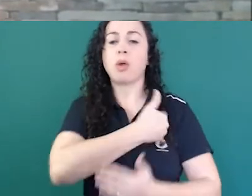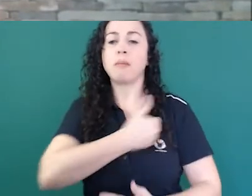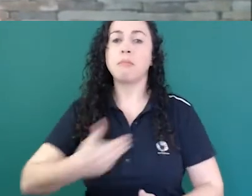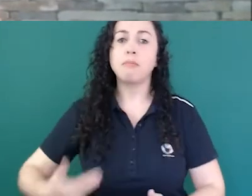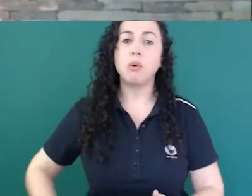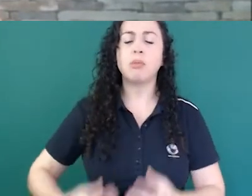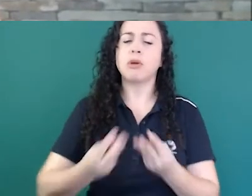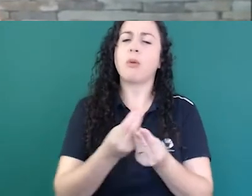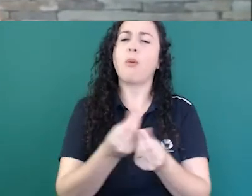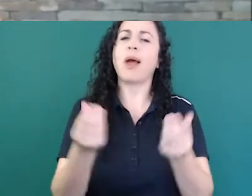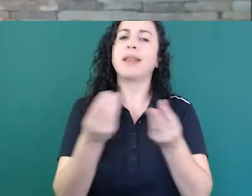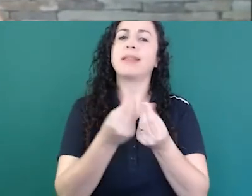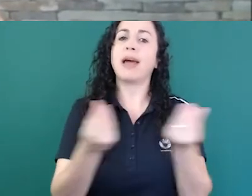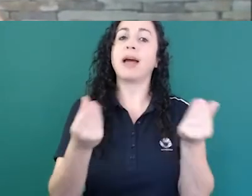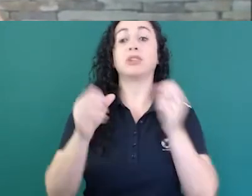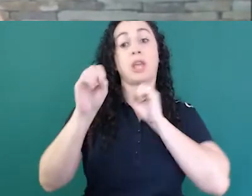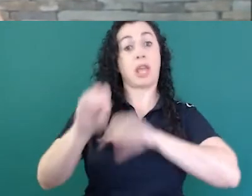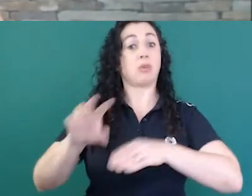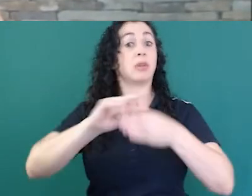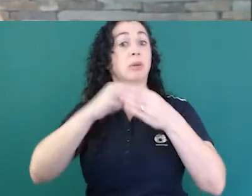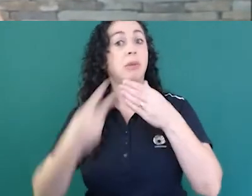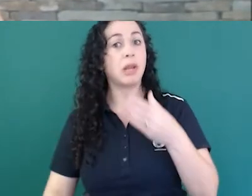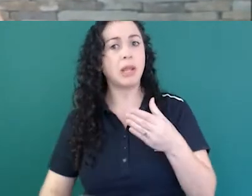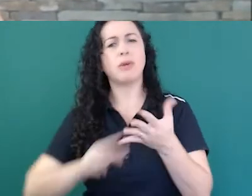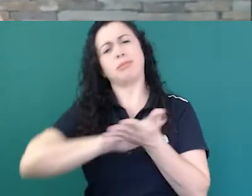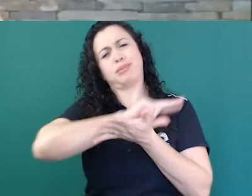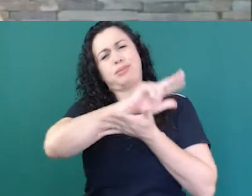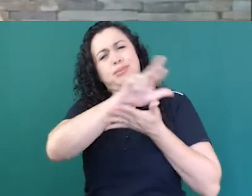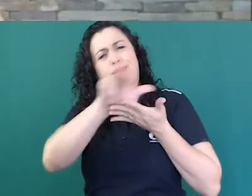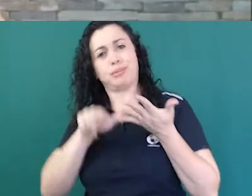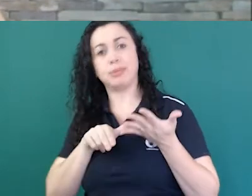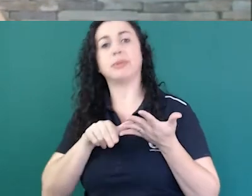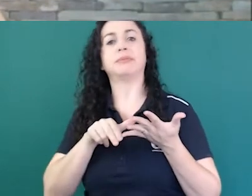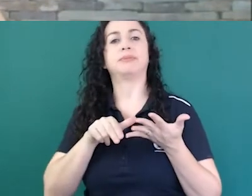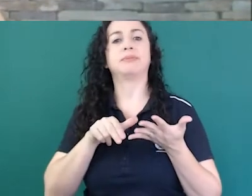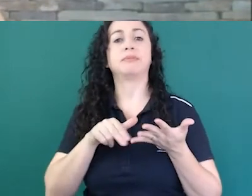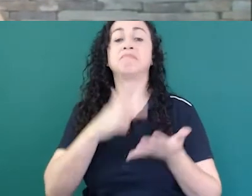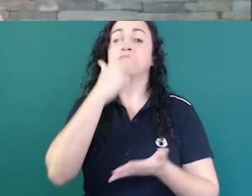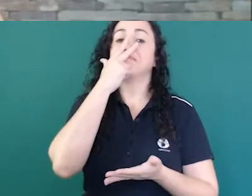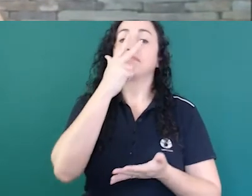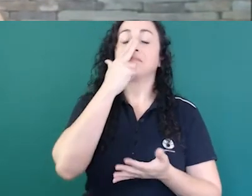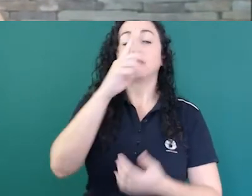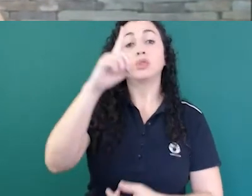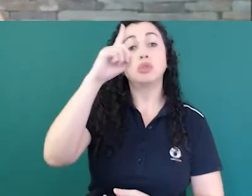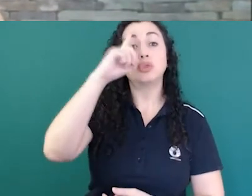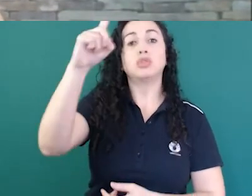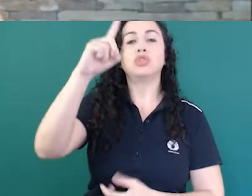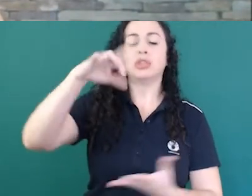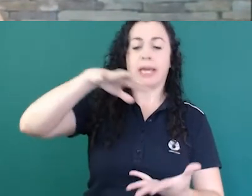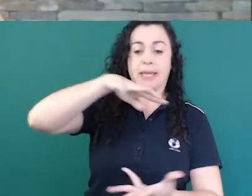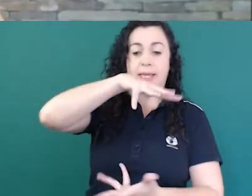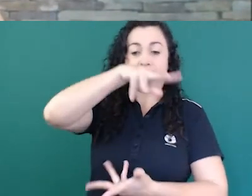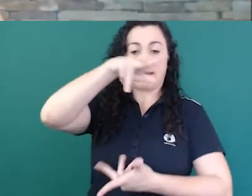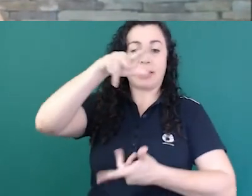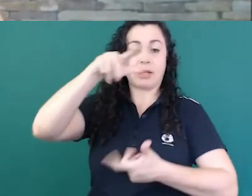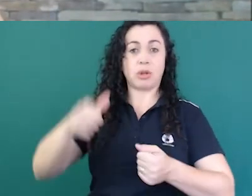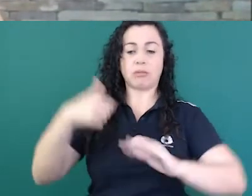por educação bilíngue, entre outras coisas. Eu acho que o Dia Internacional das Línguas de Sinais,